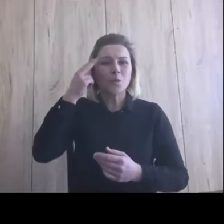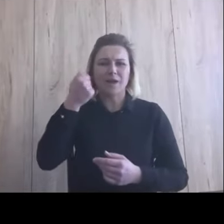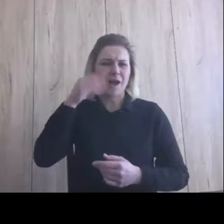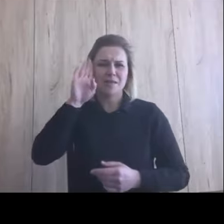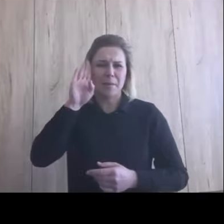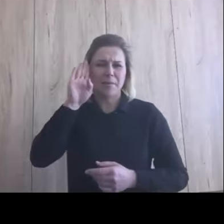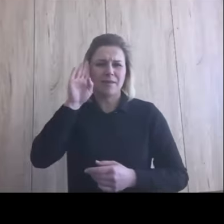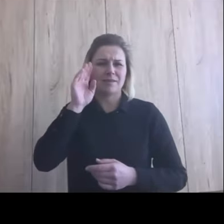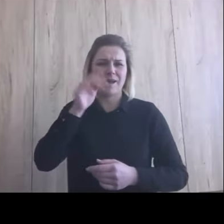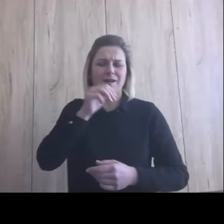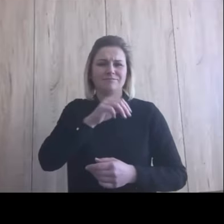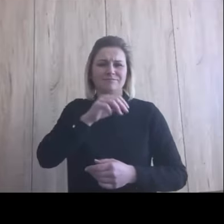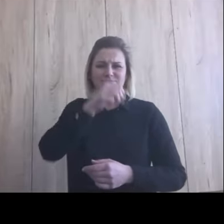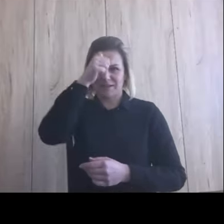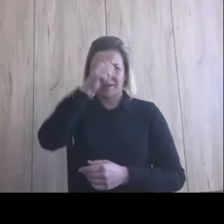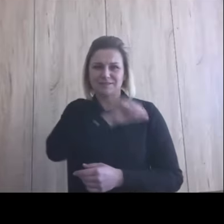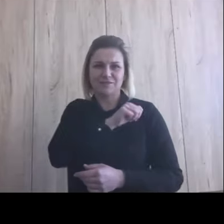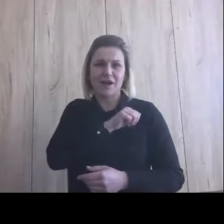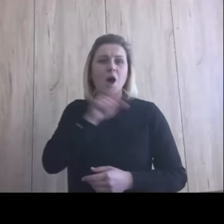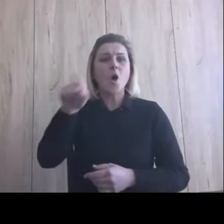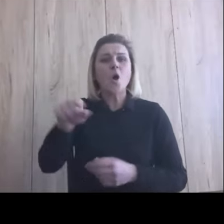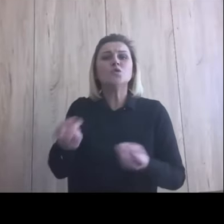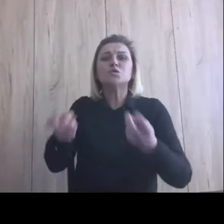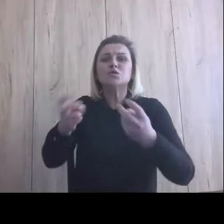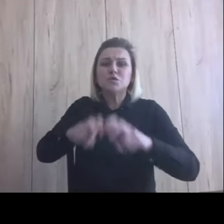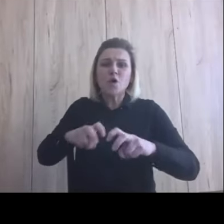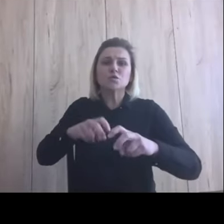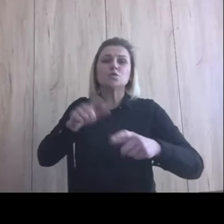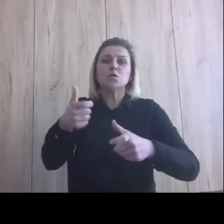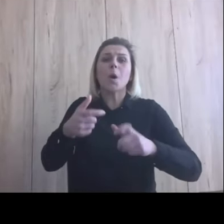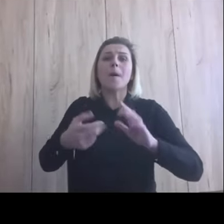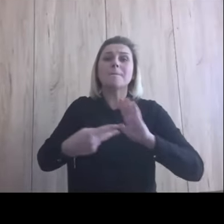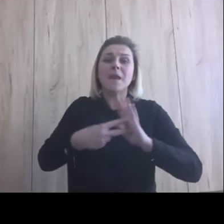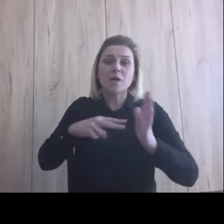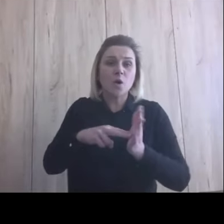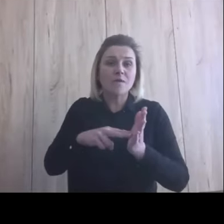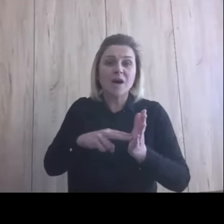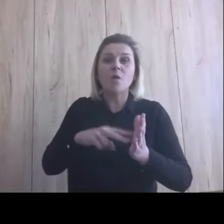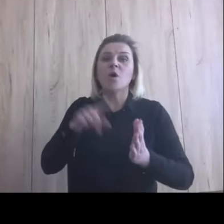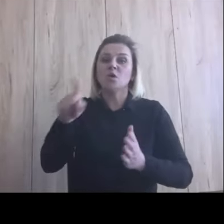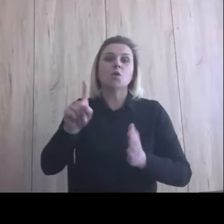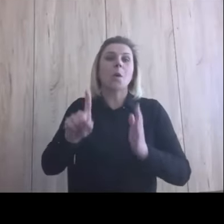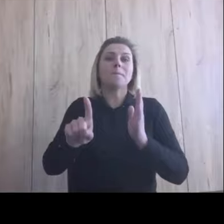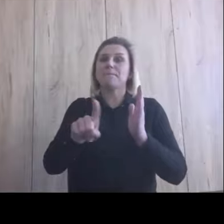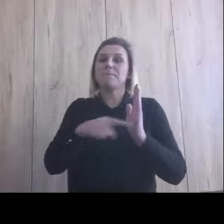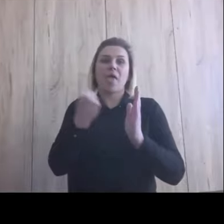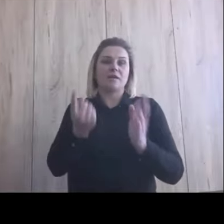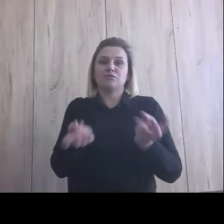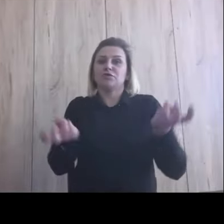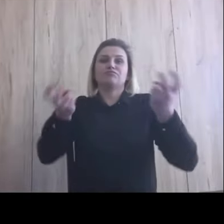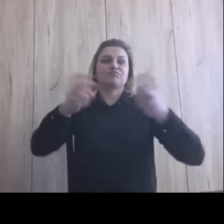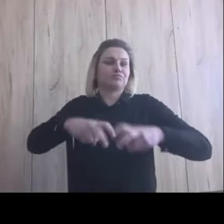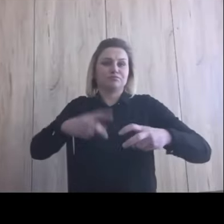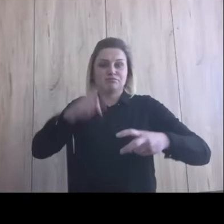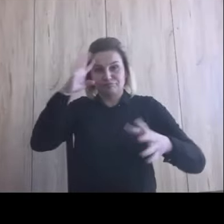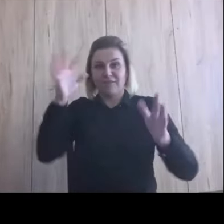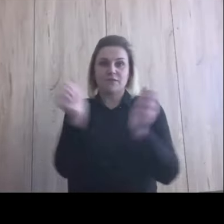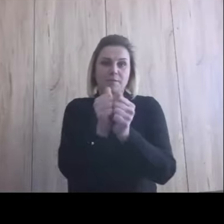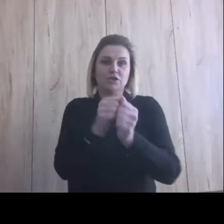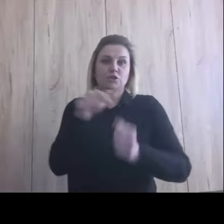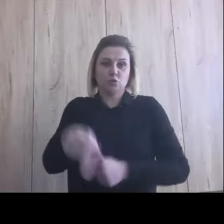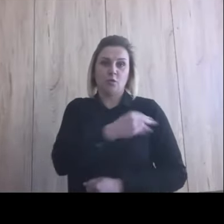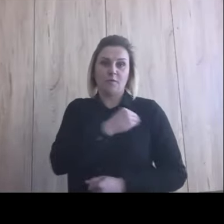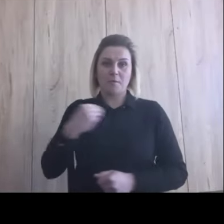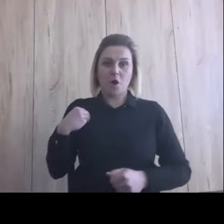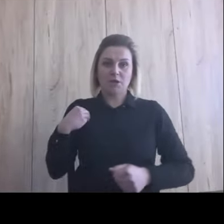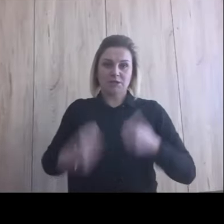człowiek, ale stworzyć to, co planował, to pierwszy komputer, pierwszy laptop byłby w Polsce. My jesteśmy krajem